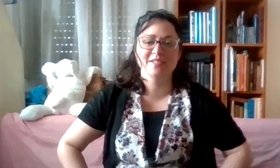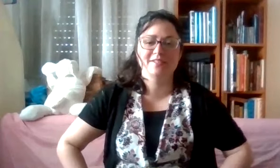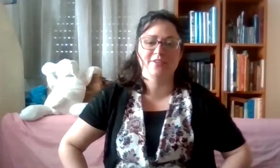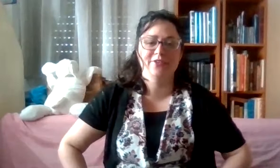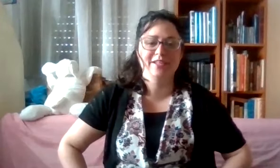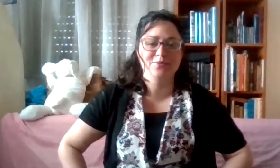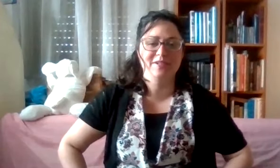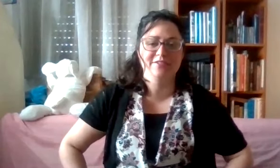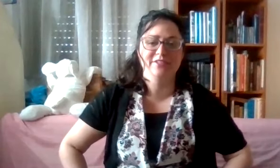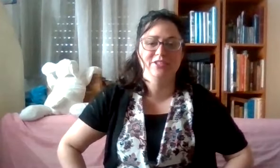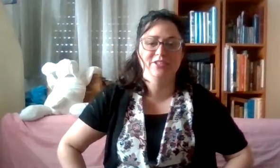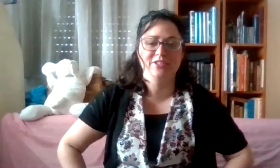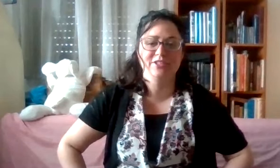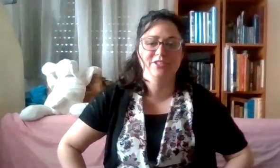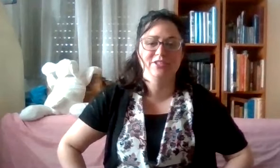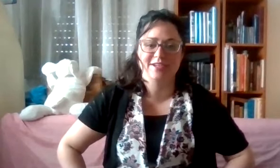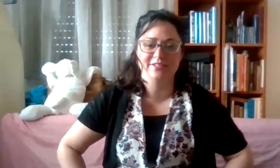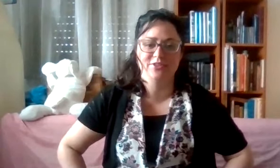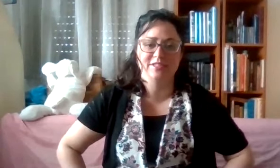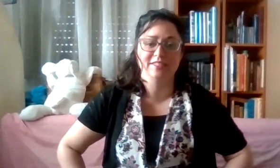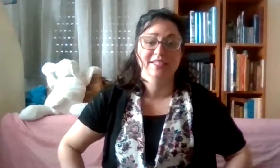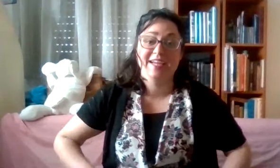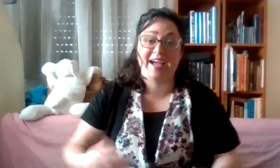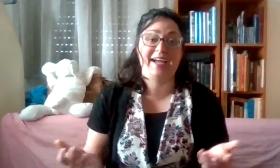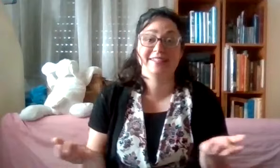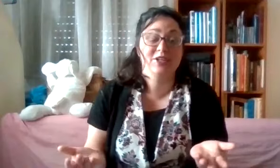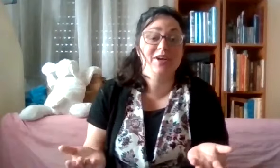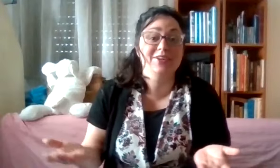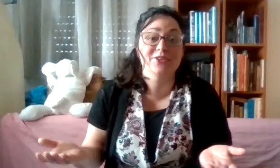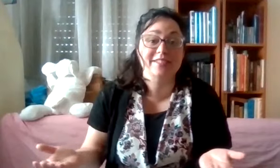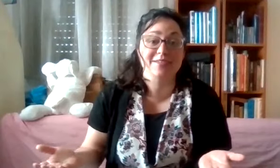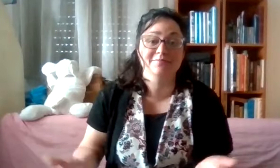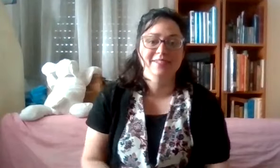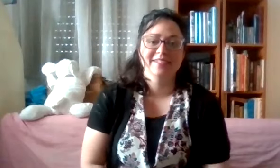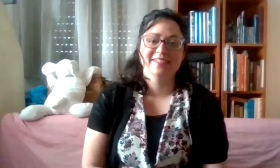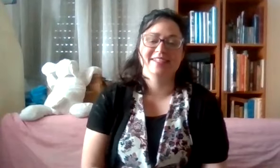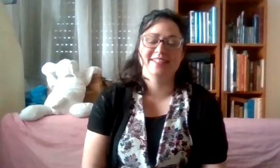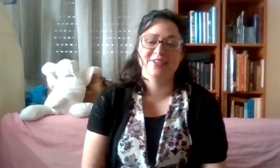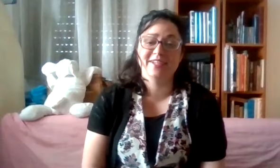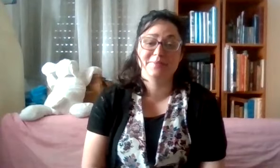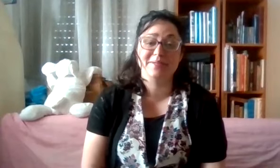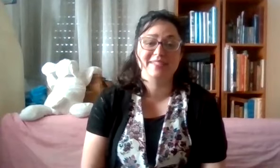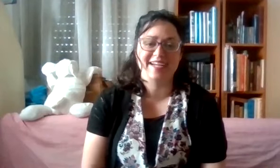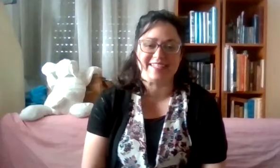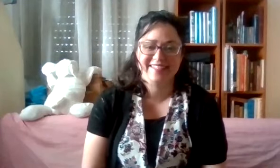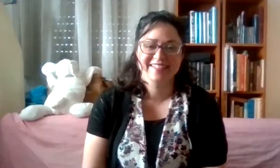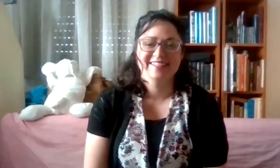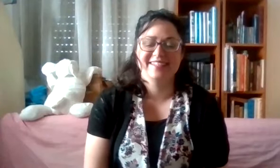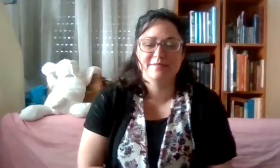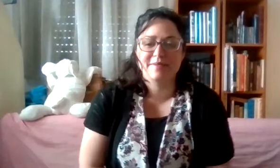שהצטרפו אלינו בלי וידאו לפתוח את הוידאו, כי אחרת אני לא יכולה לראות אתכם, אז אני לא יודעת מי נמצא כאן. אז אני ממש